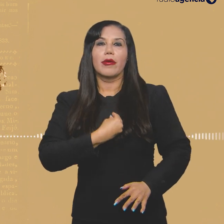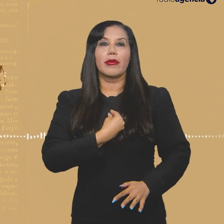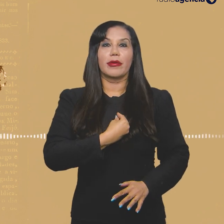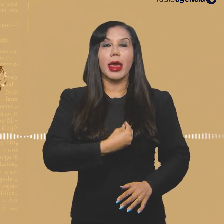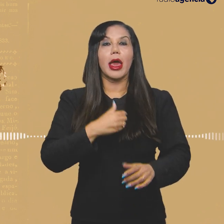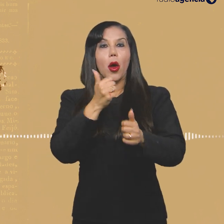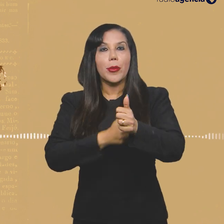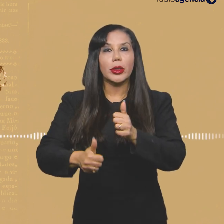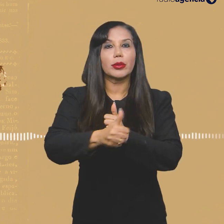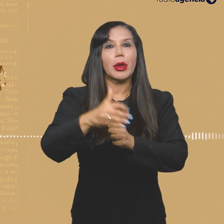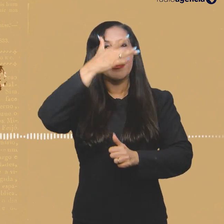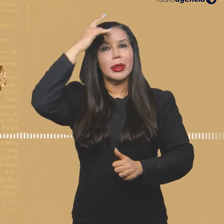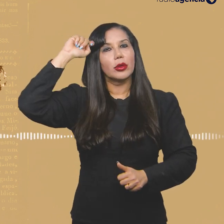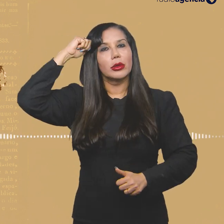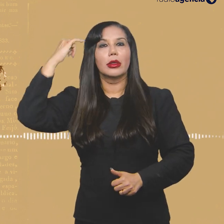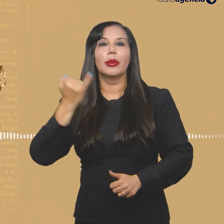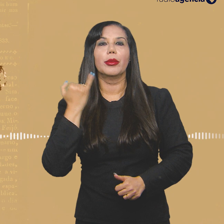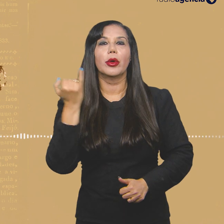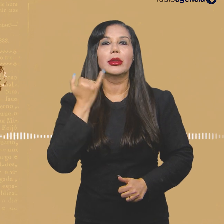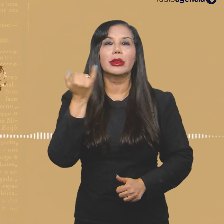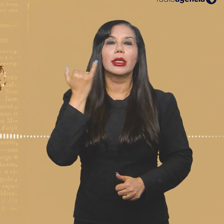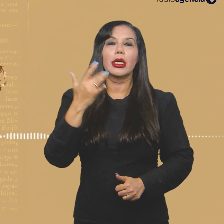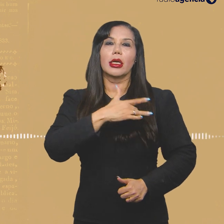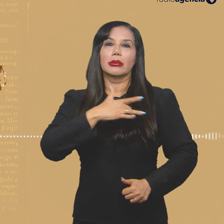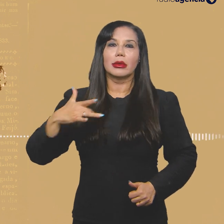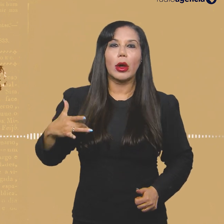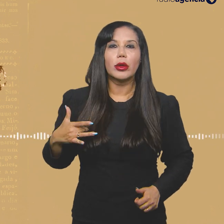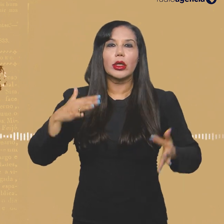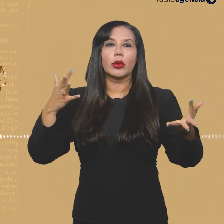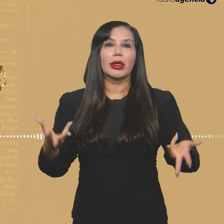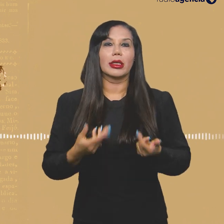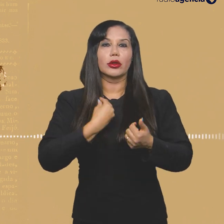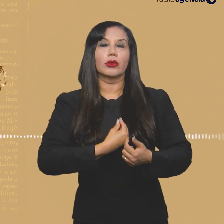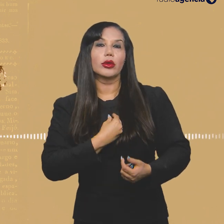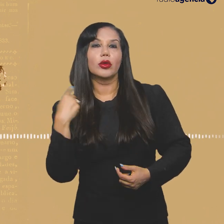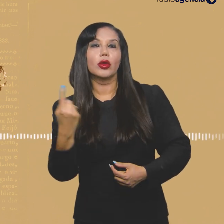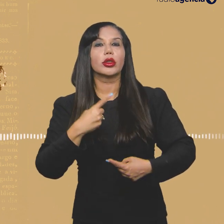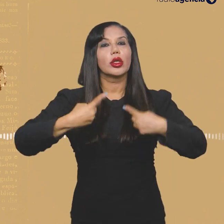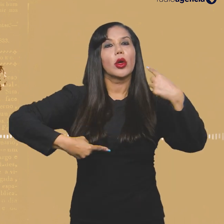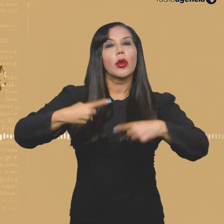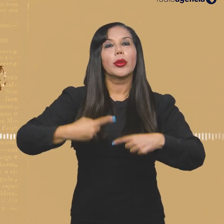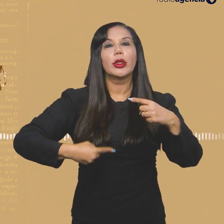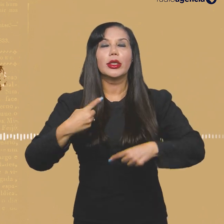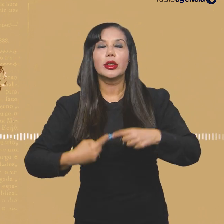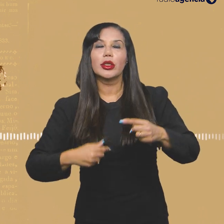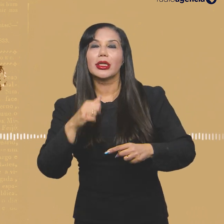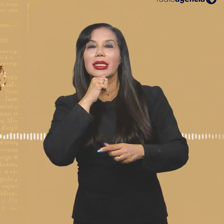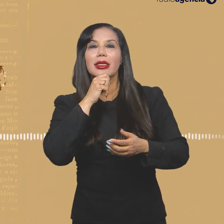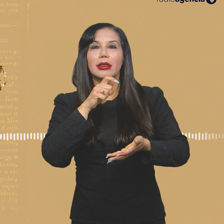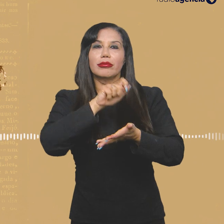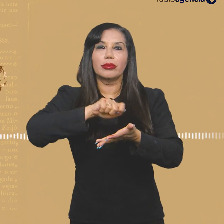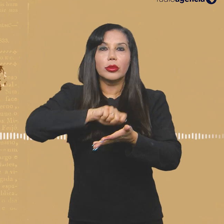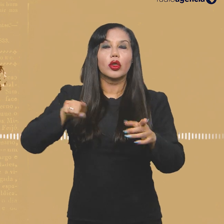protagonizadas por pessoas negras, bem como priorizar o bem-estar, a saúde e a qualidade de vida em nossas políticas